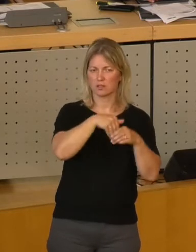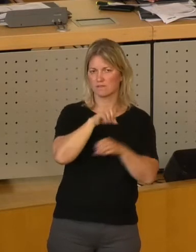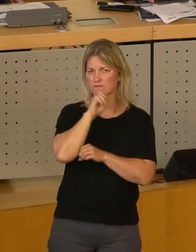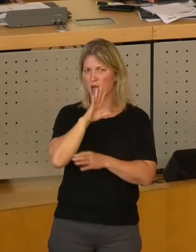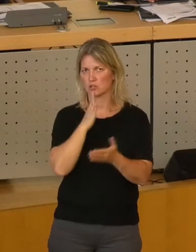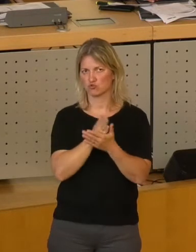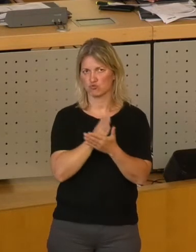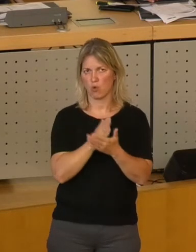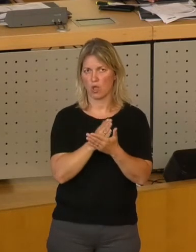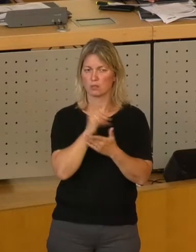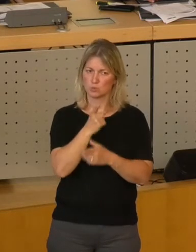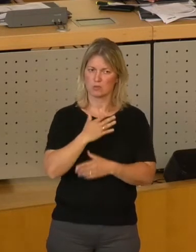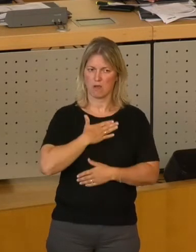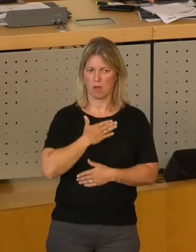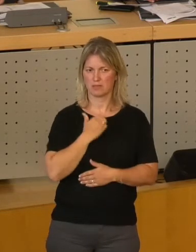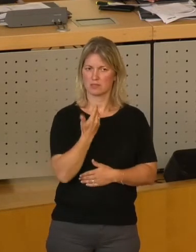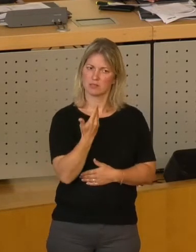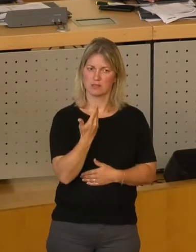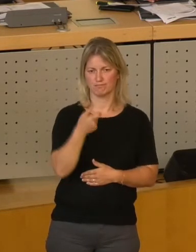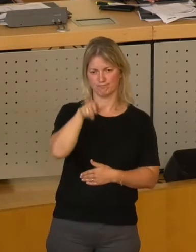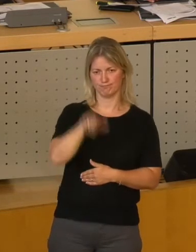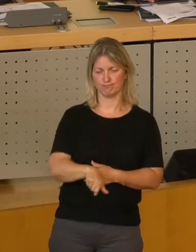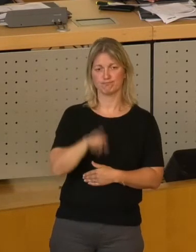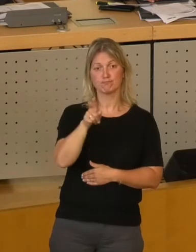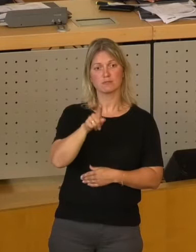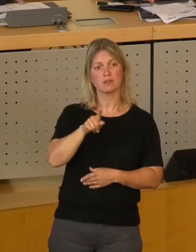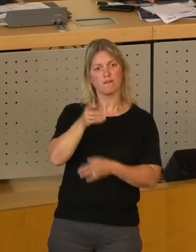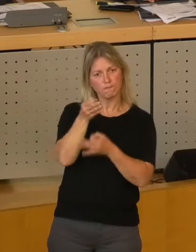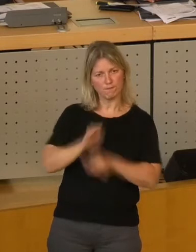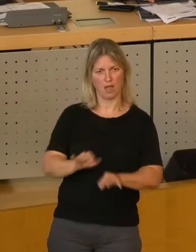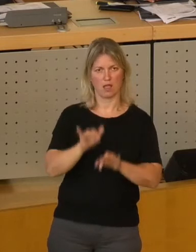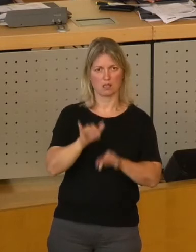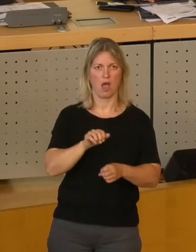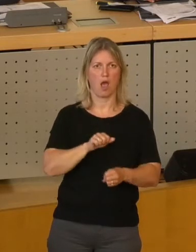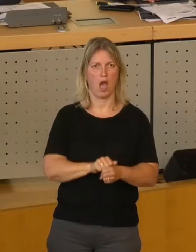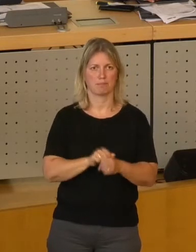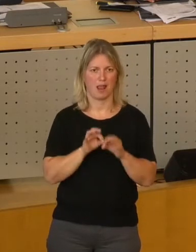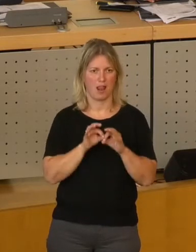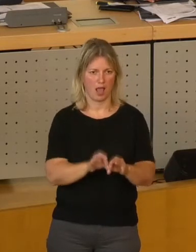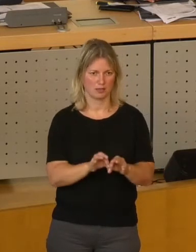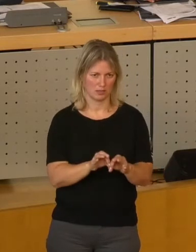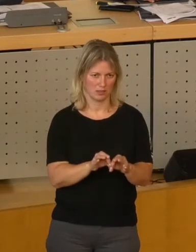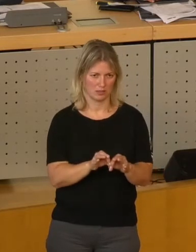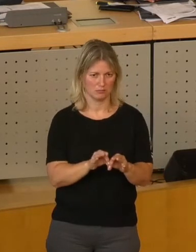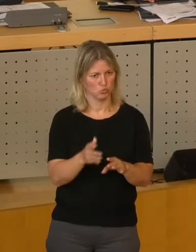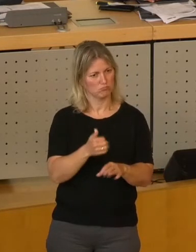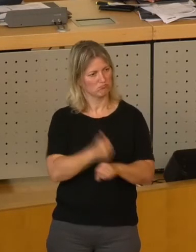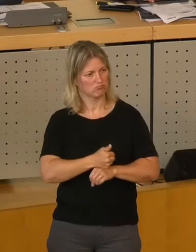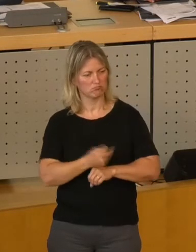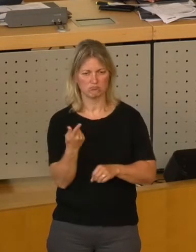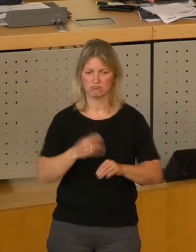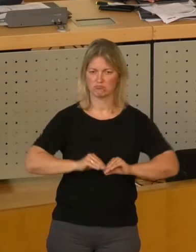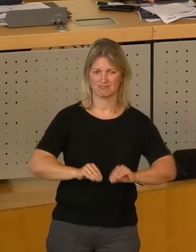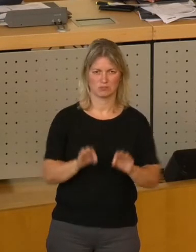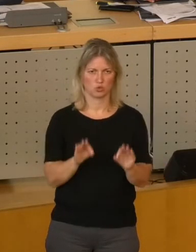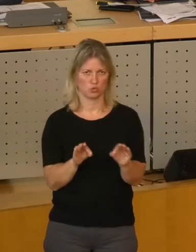Personen sein, die fähig sind, ein Amt zu leiten. Das ist dasjenige, worum es geht. Und